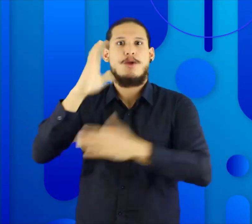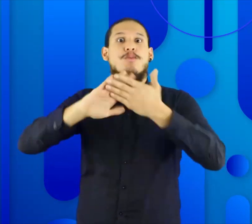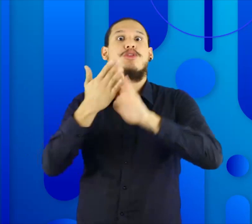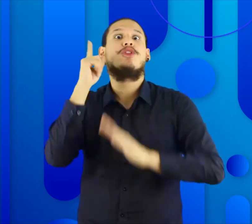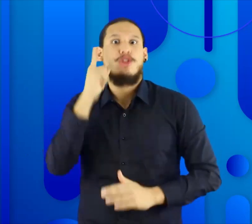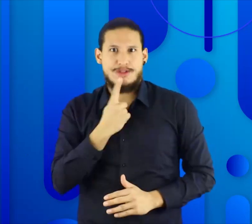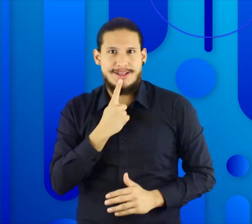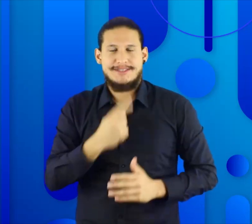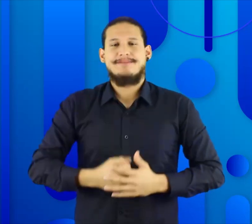personas sordas de Colombia.